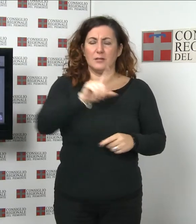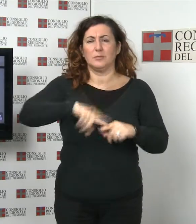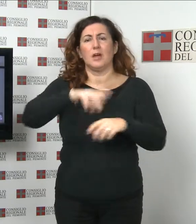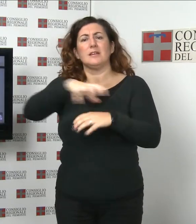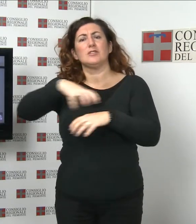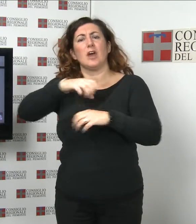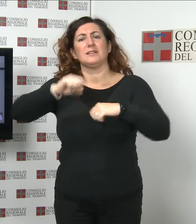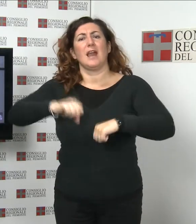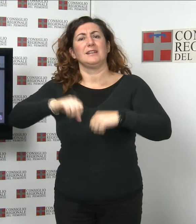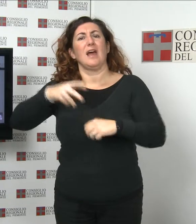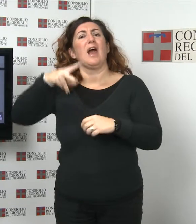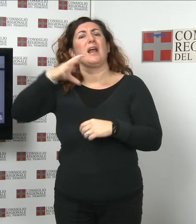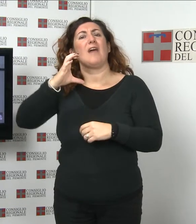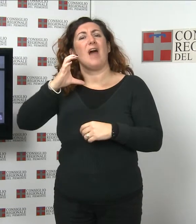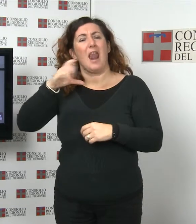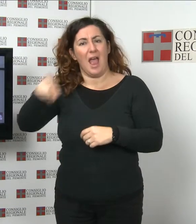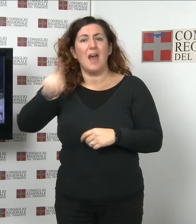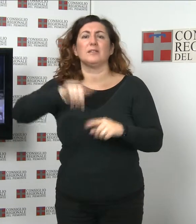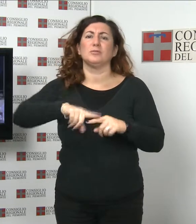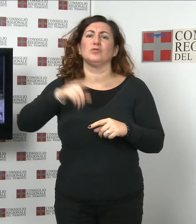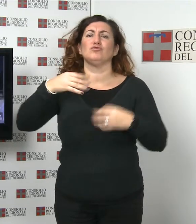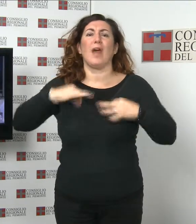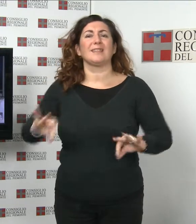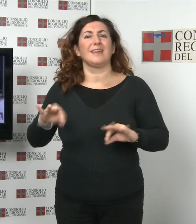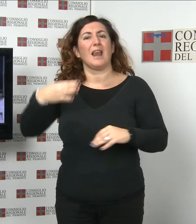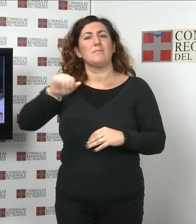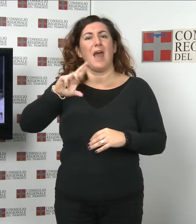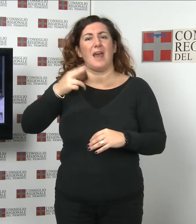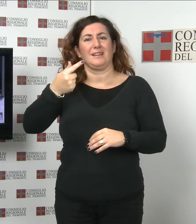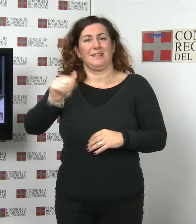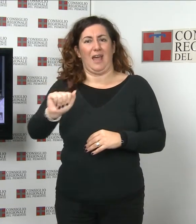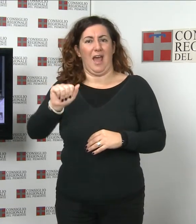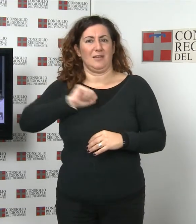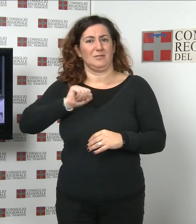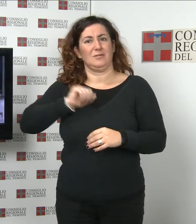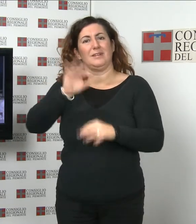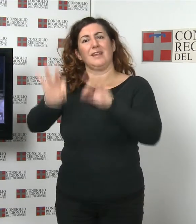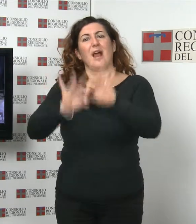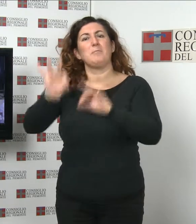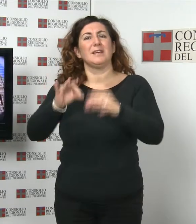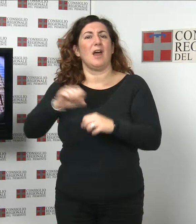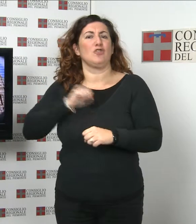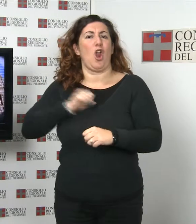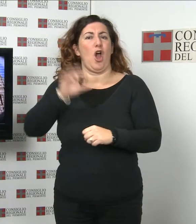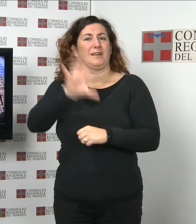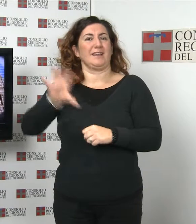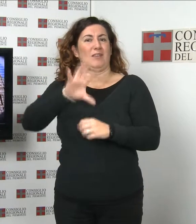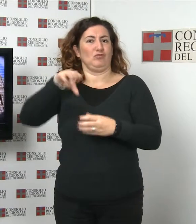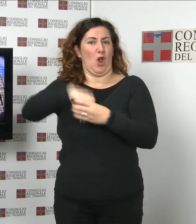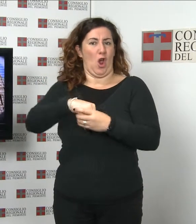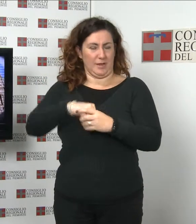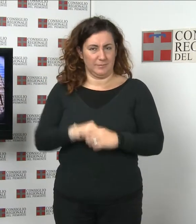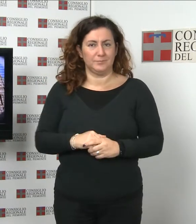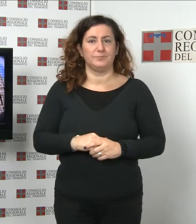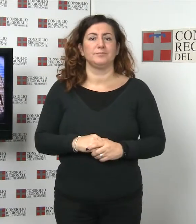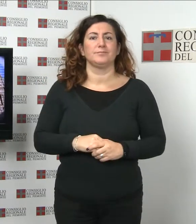Marta Gentili dell'Associazione Vivere Senza Dolore e Rossella Marzi della Commissione Terapia del Dolore della Regione. Casimiro Teia